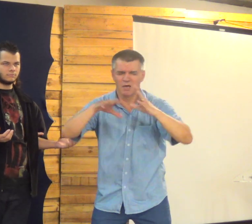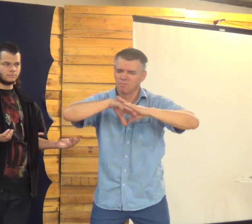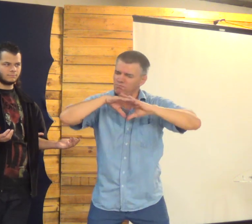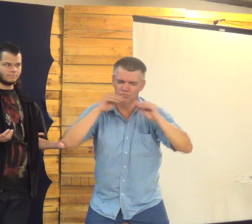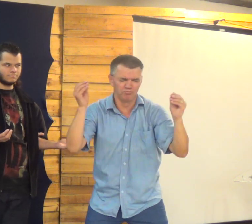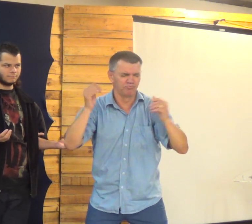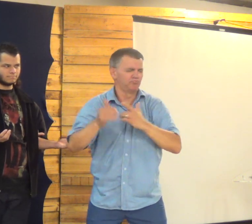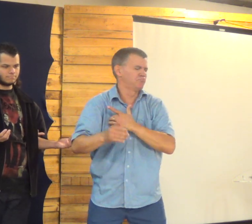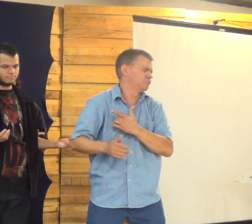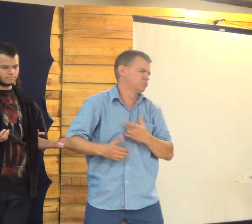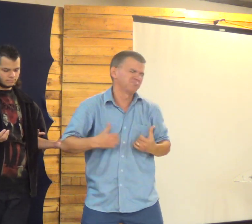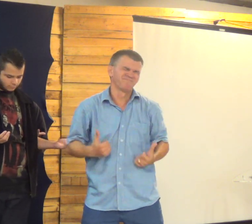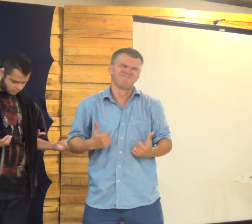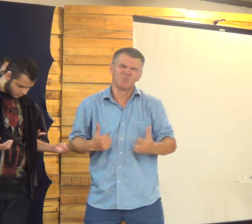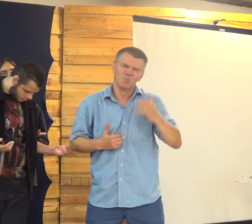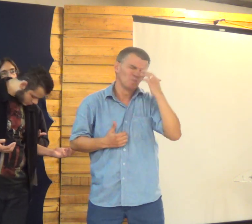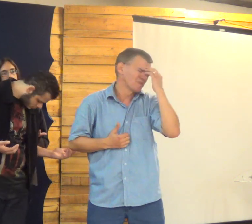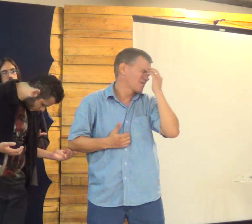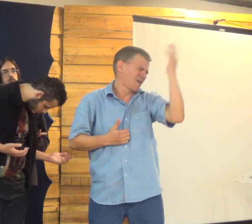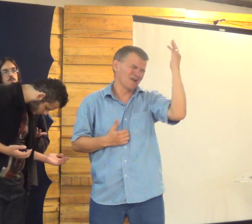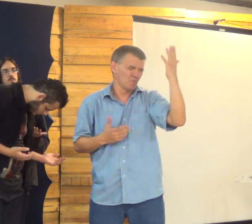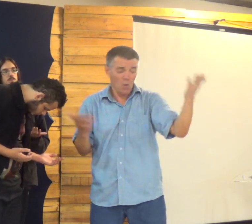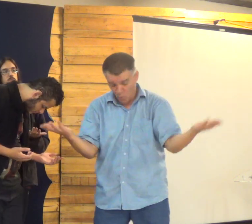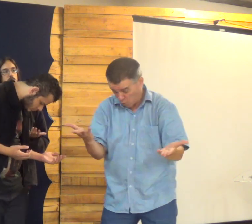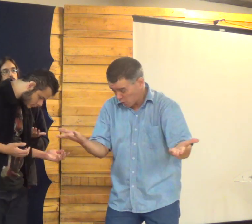Elas estão aqui, Senhor Porque Elas querem ser curadas